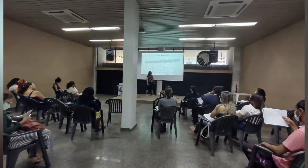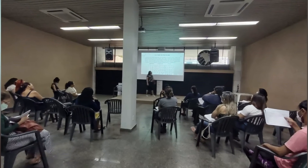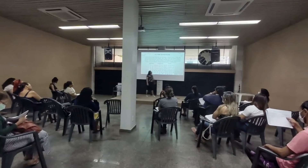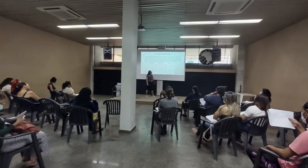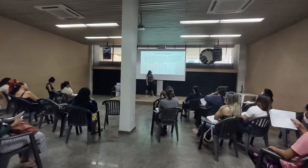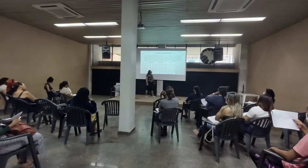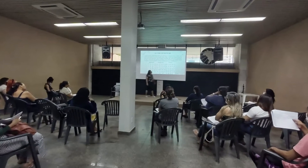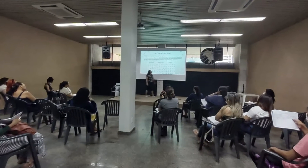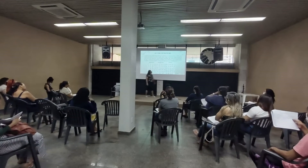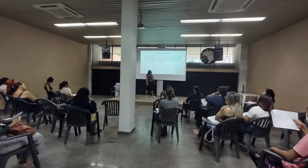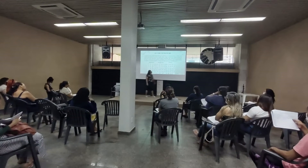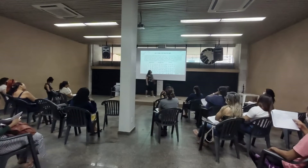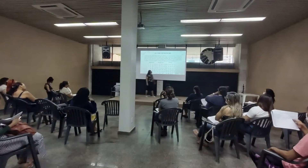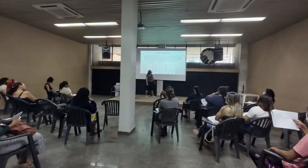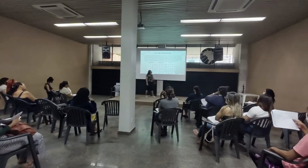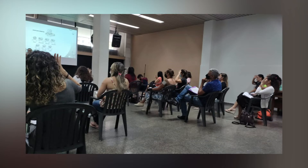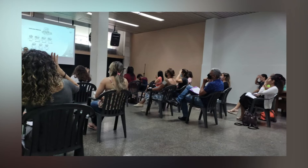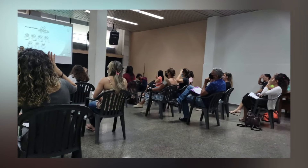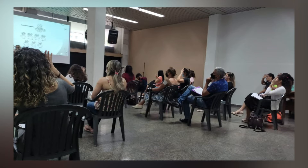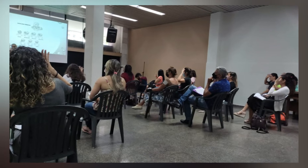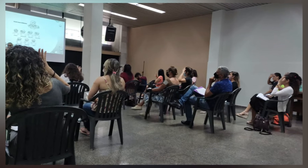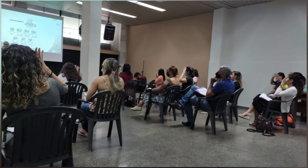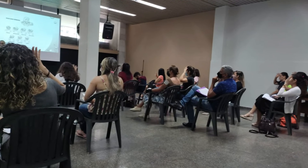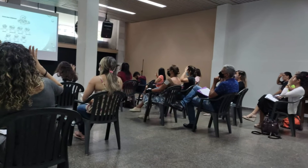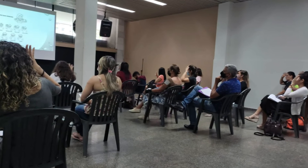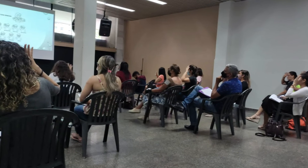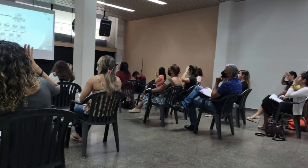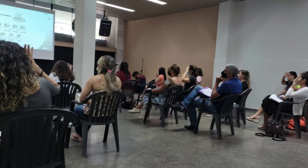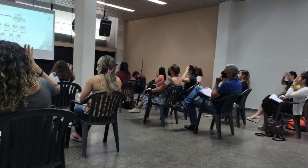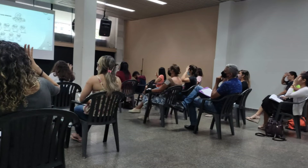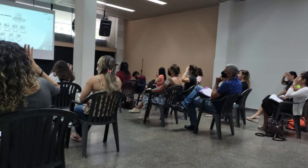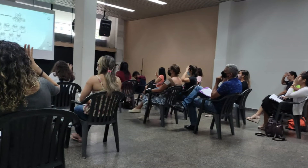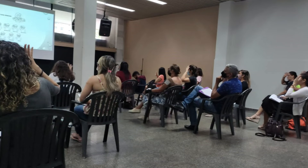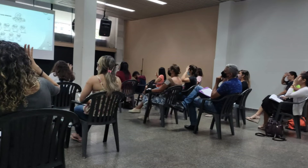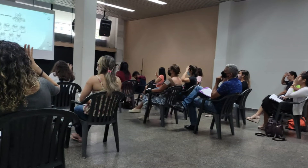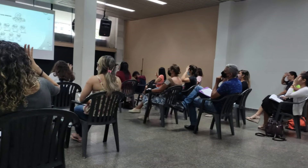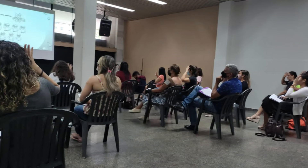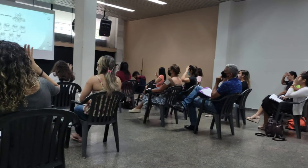mesmo Deus te abençoe, que fazem toda a diferença no dia a dia na igreja.